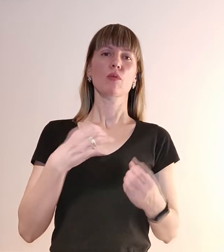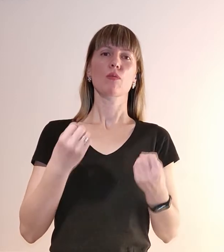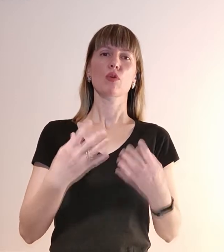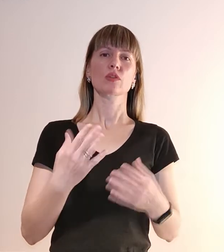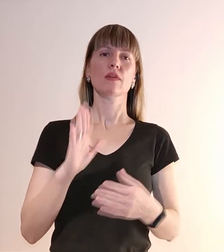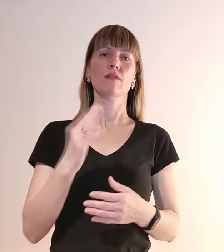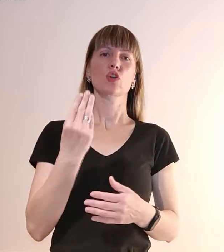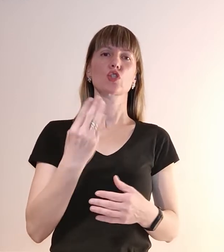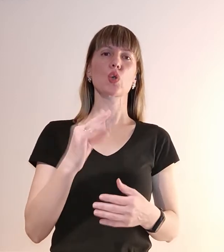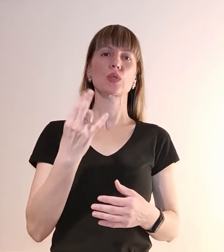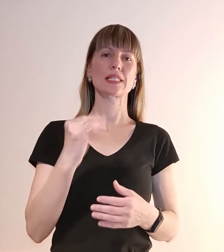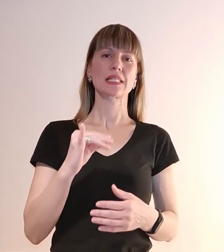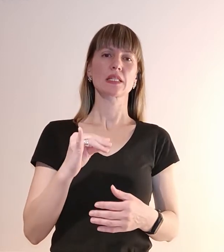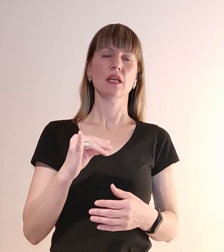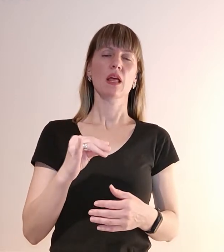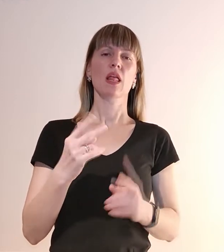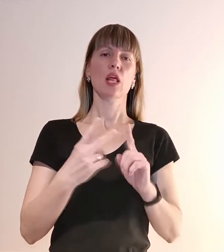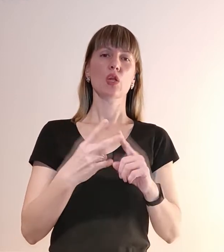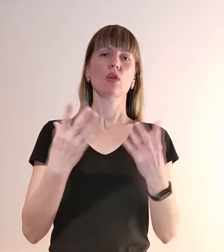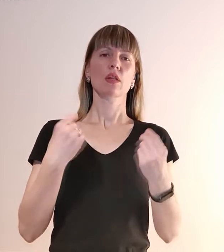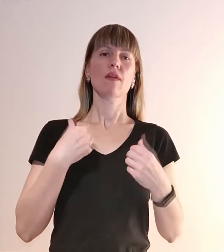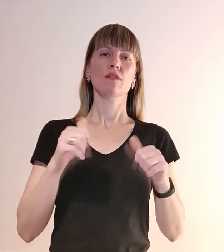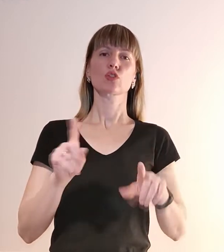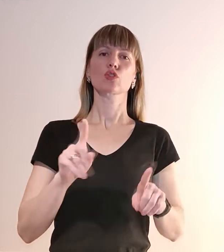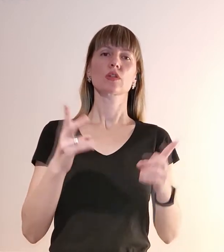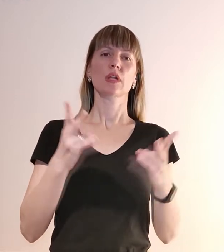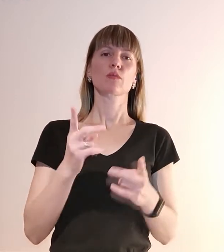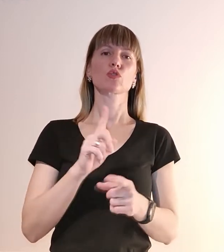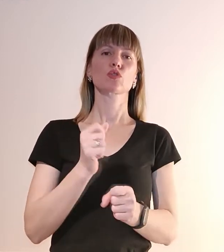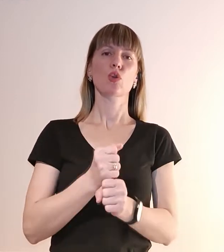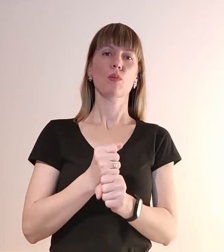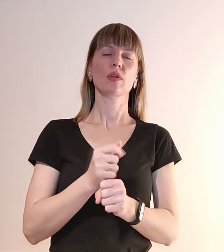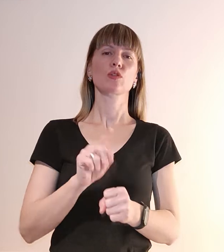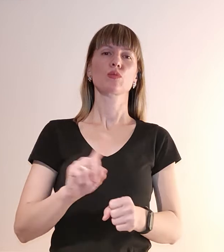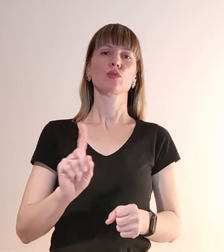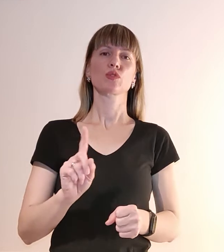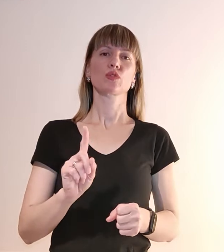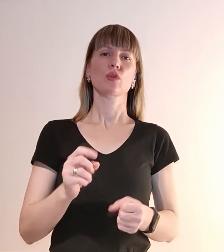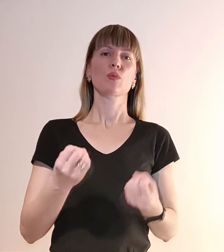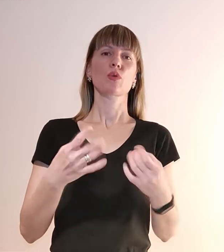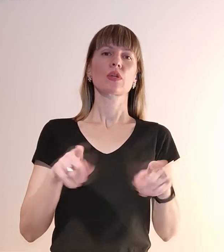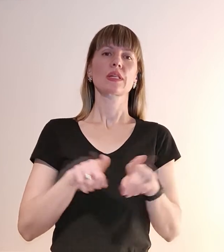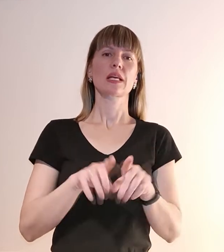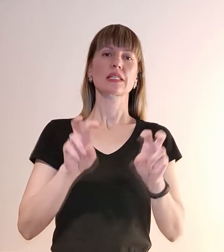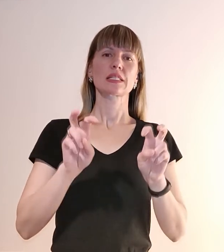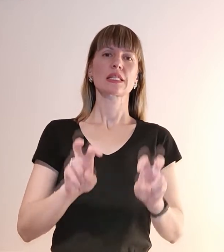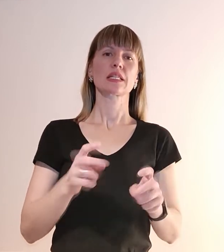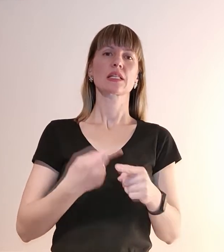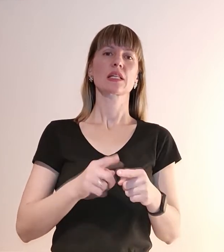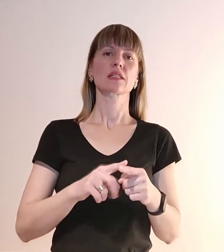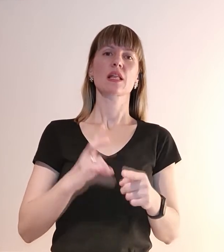А на другий день я вирішив, що треба щось робити, тому що просто так сидіти – це не те, що треба.